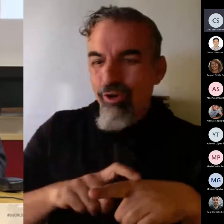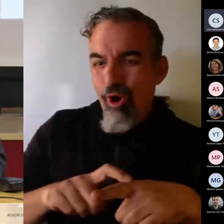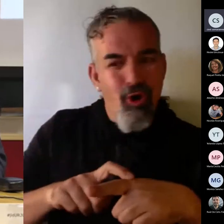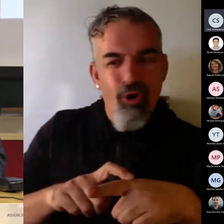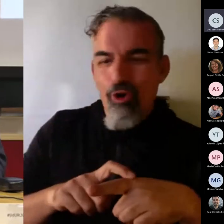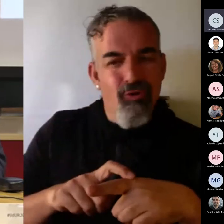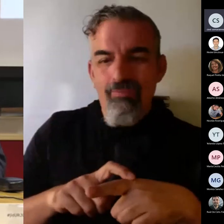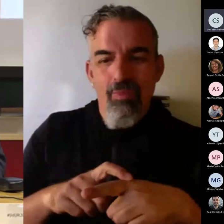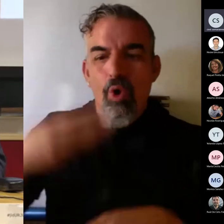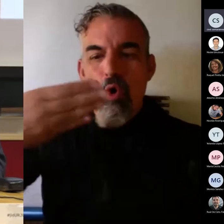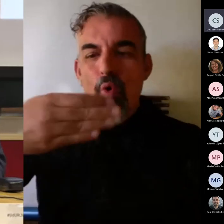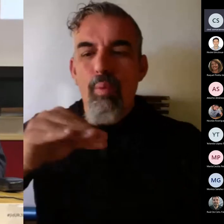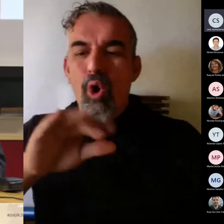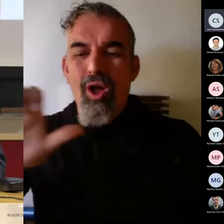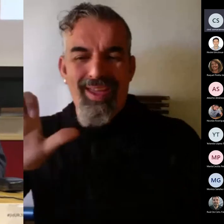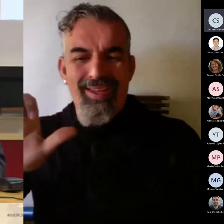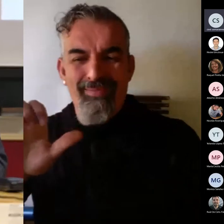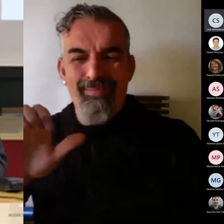boletín oficial del Estado.